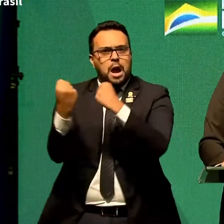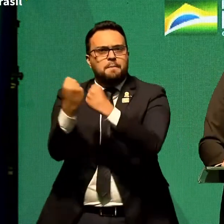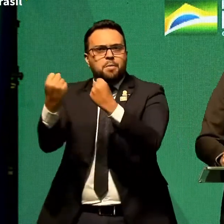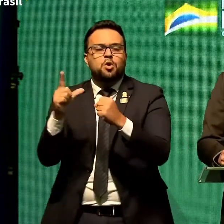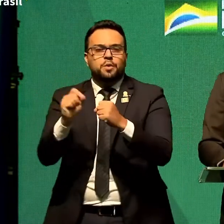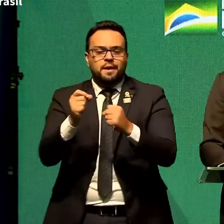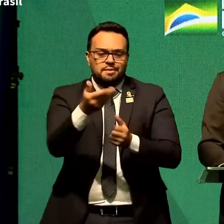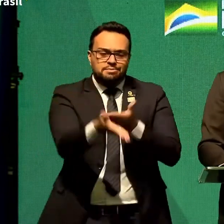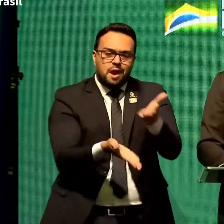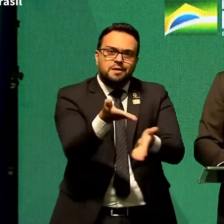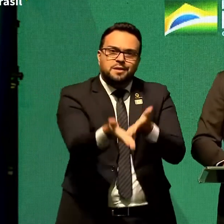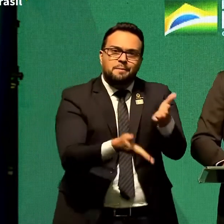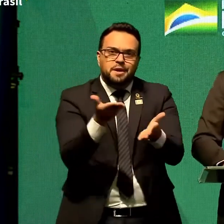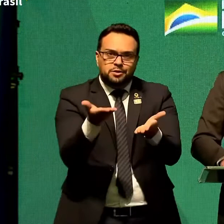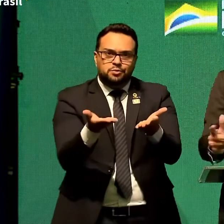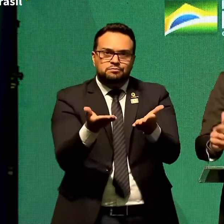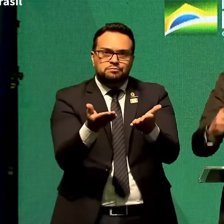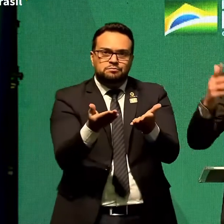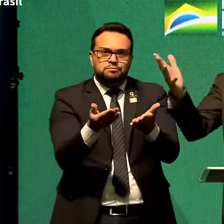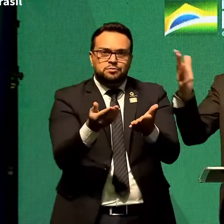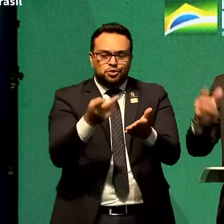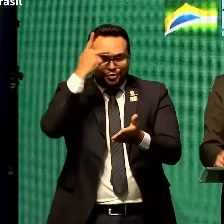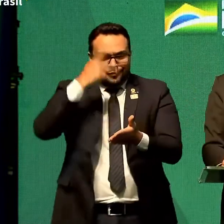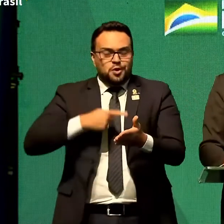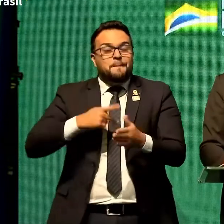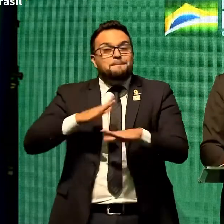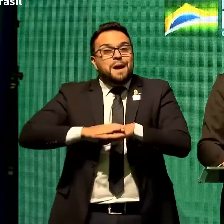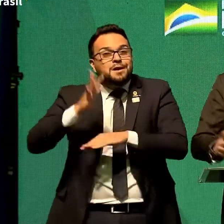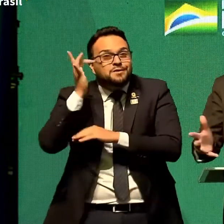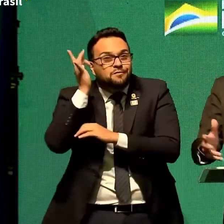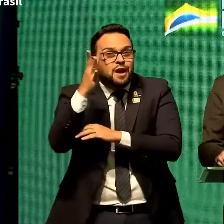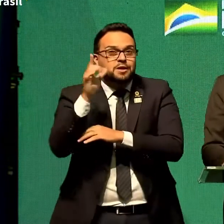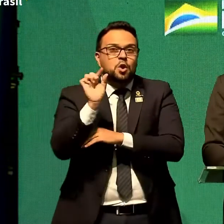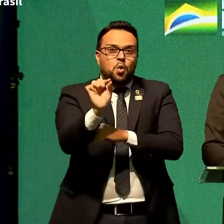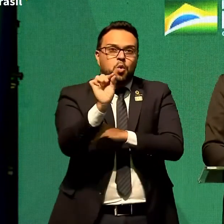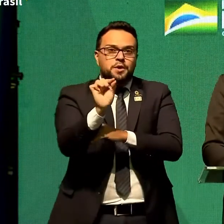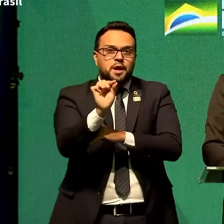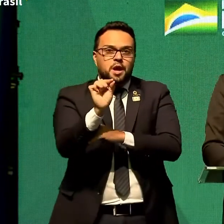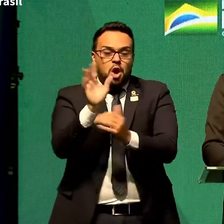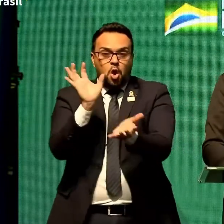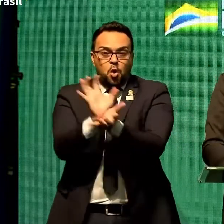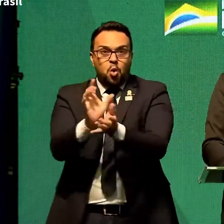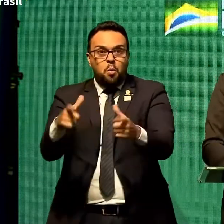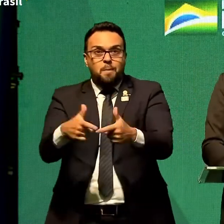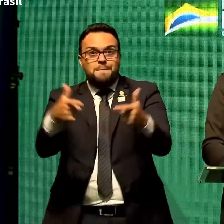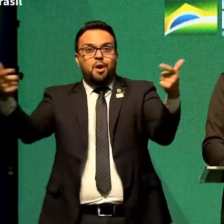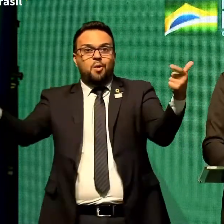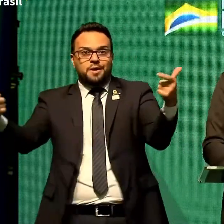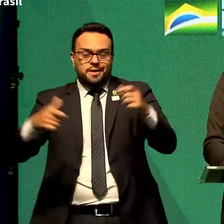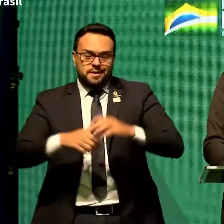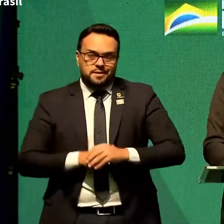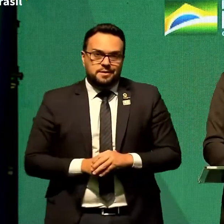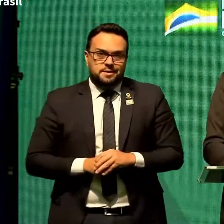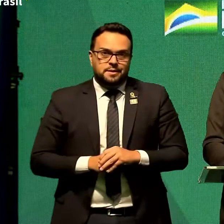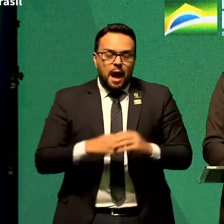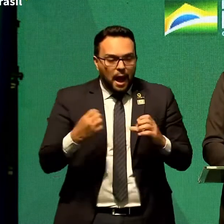O mais fácil é ficar do lado da massa, da grande maioria.